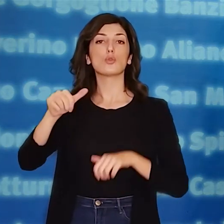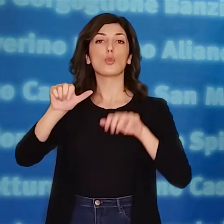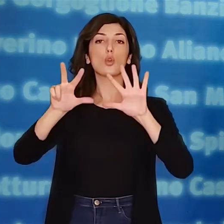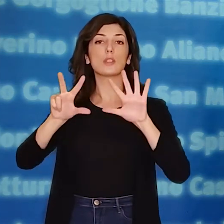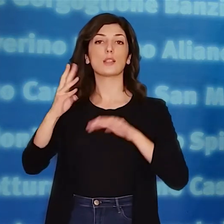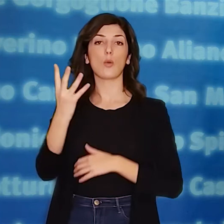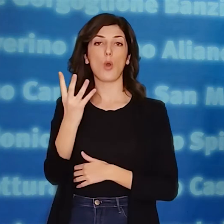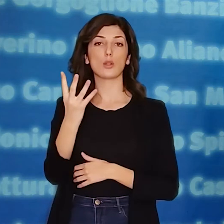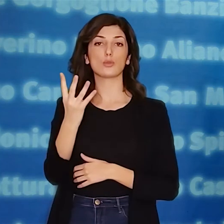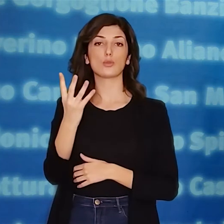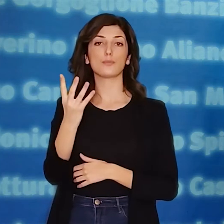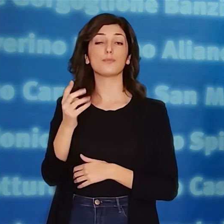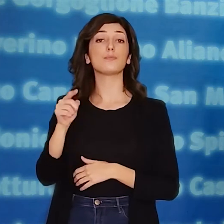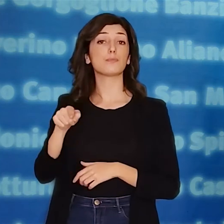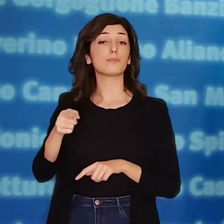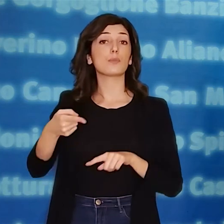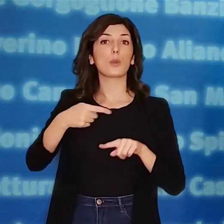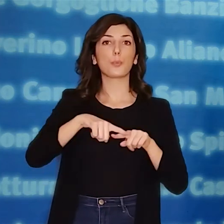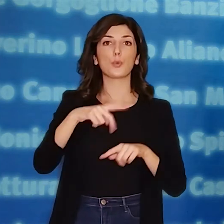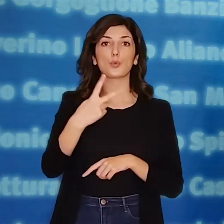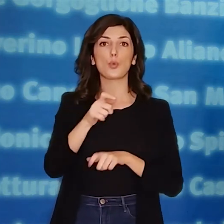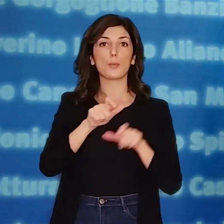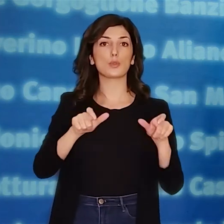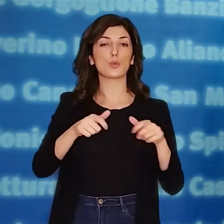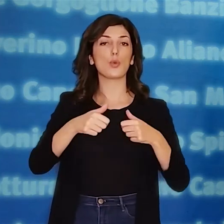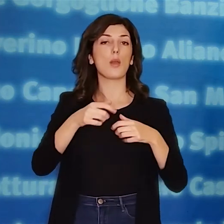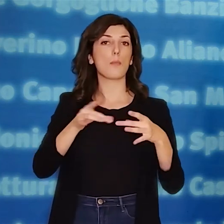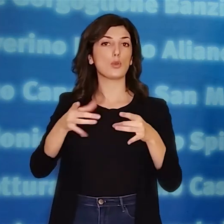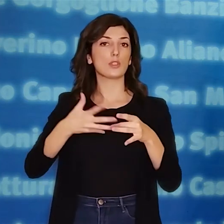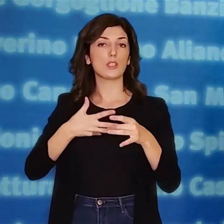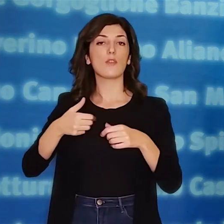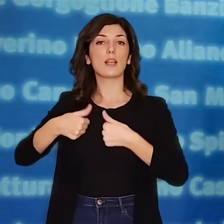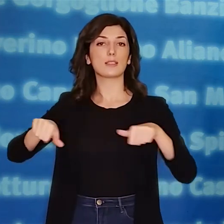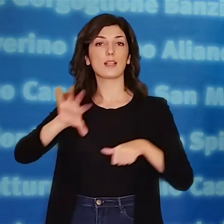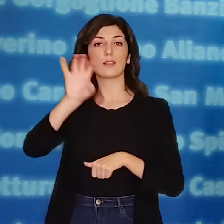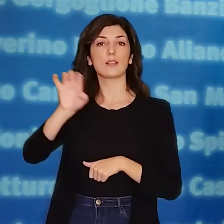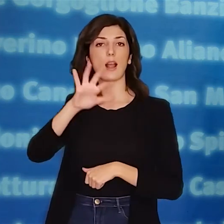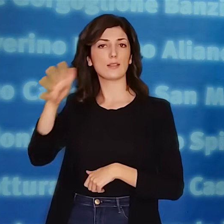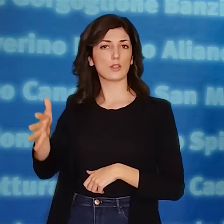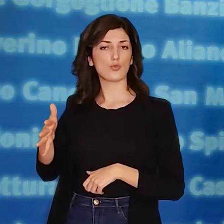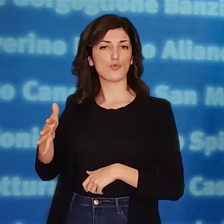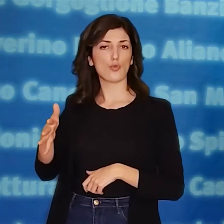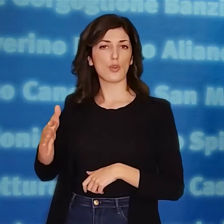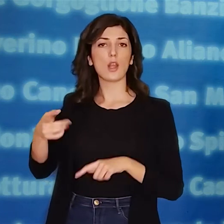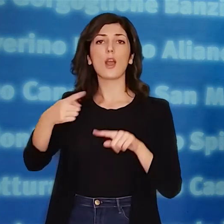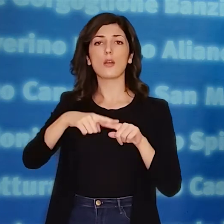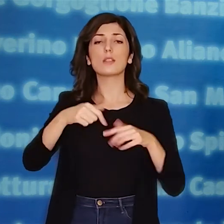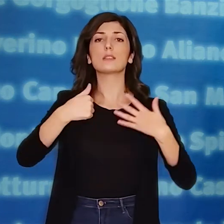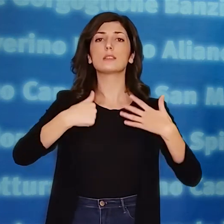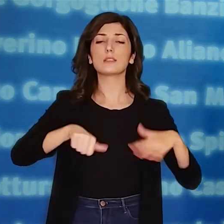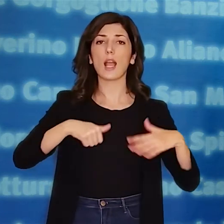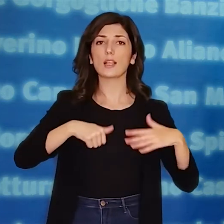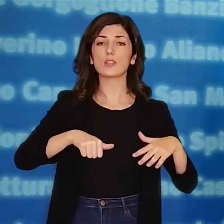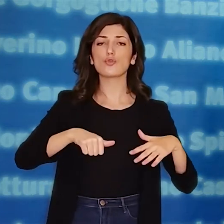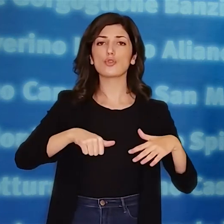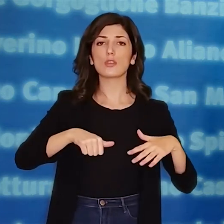184, alle quali è necessario sommare due positività di residenti in altre regioni italiane ed